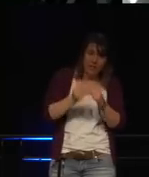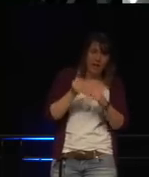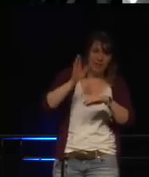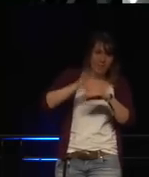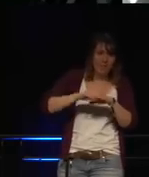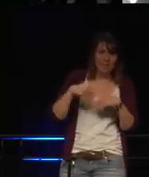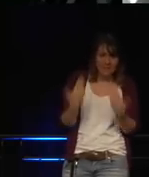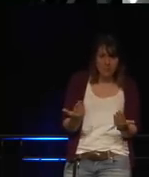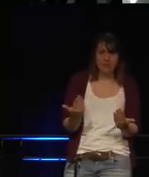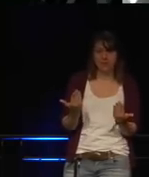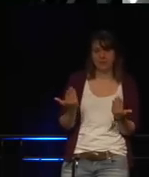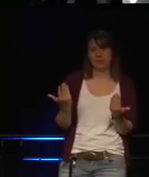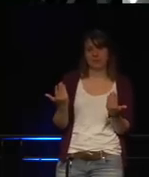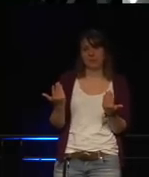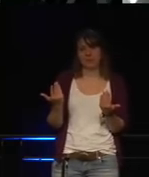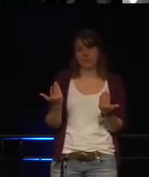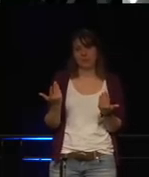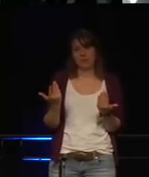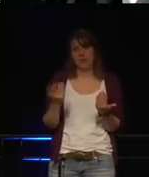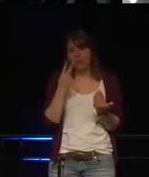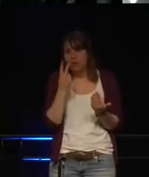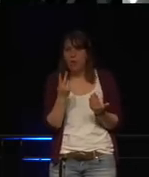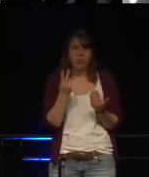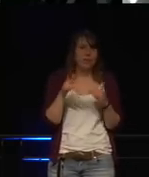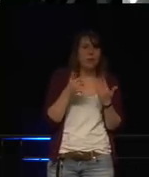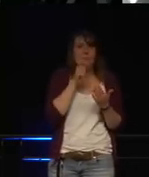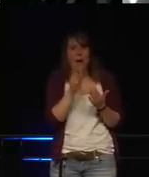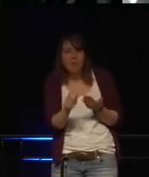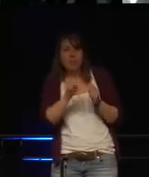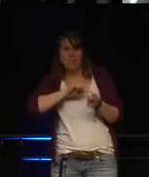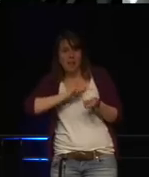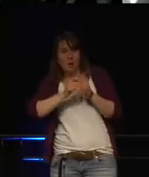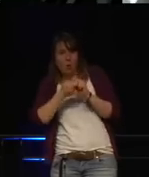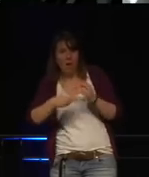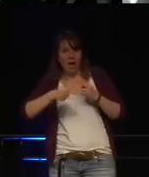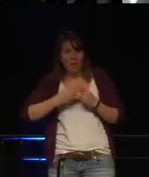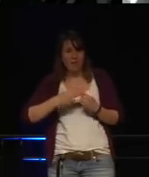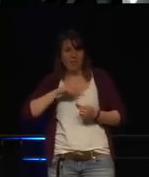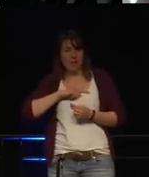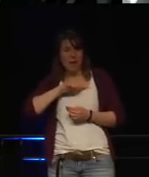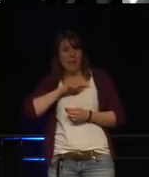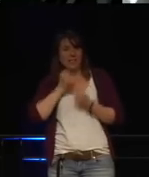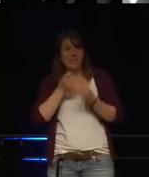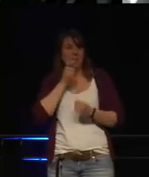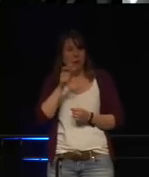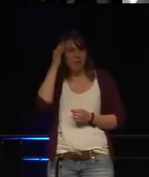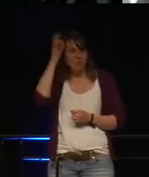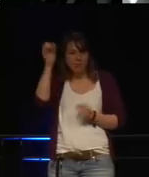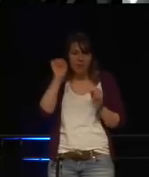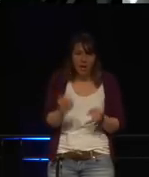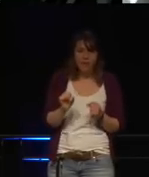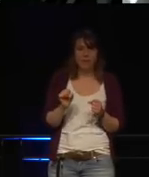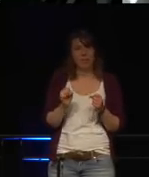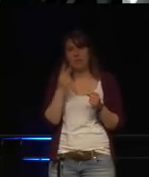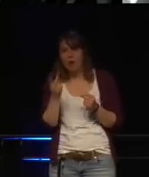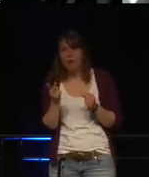das Netzwerk für die Internet-of-Things-Geräte separieren, gute Passwörter benutzen, offene Hardware unterstützen,